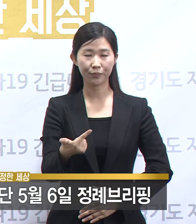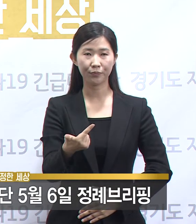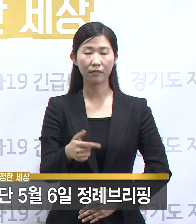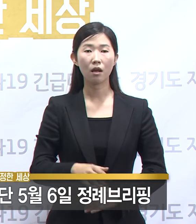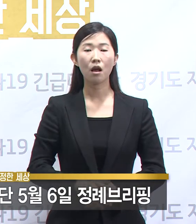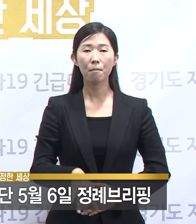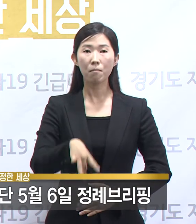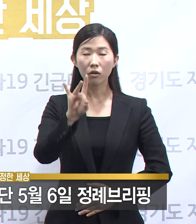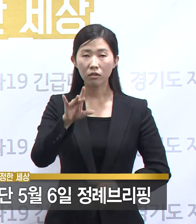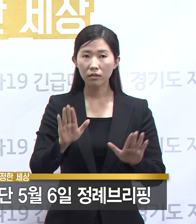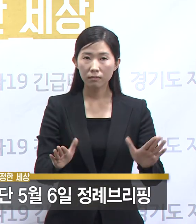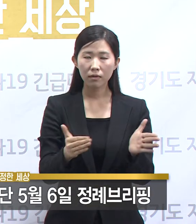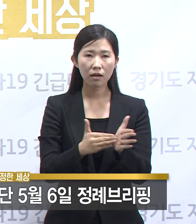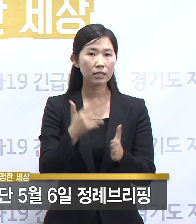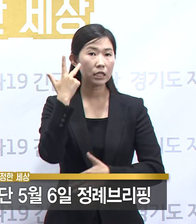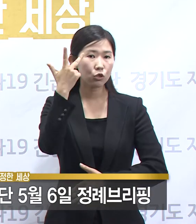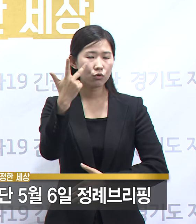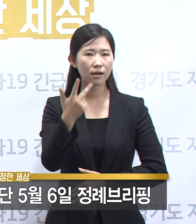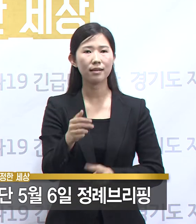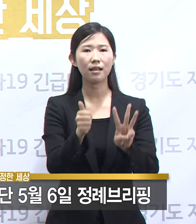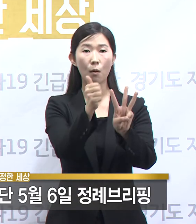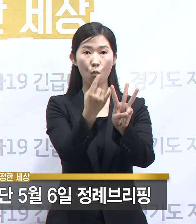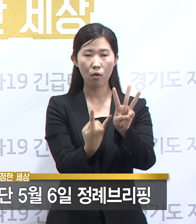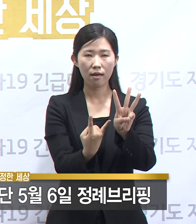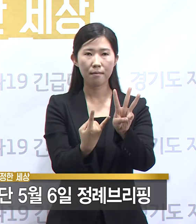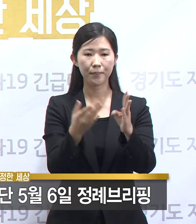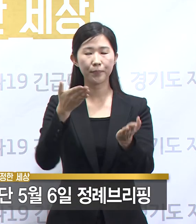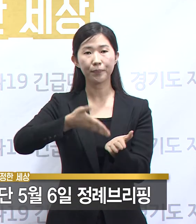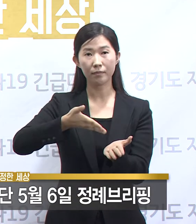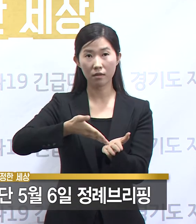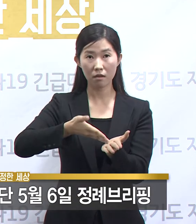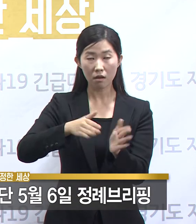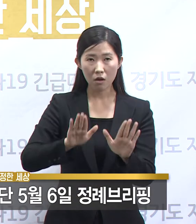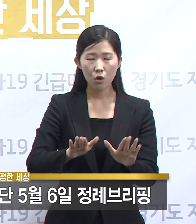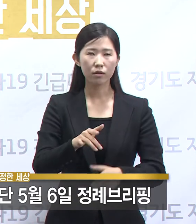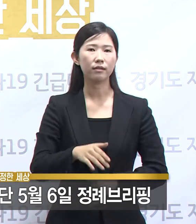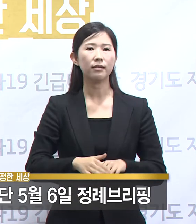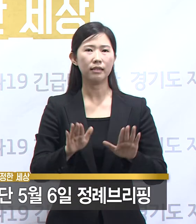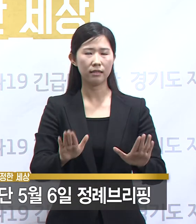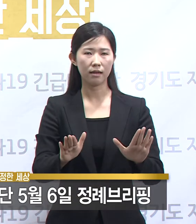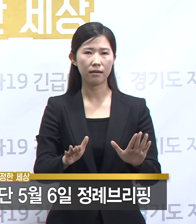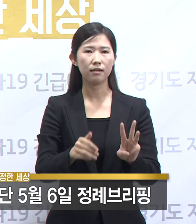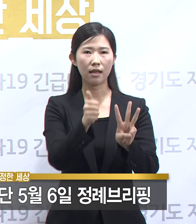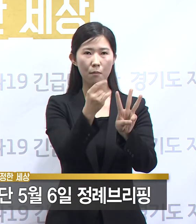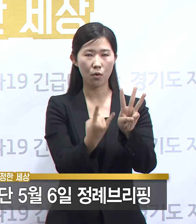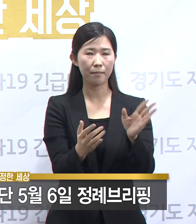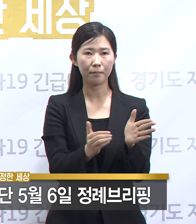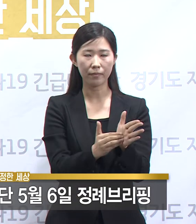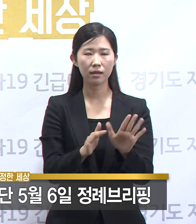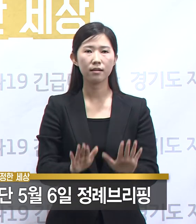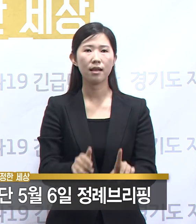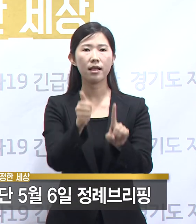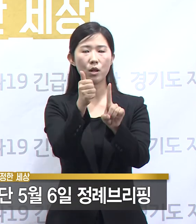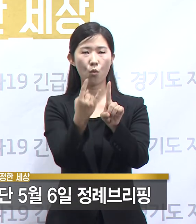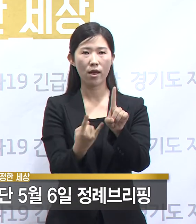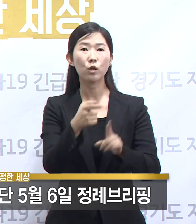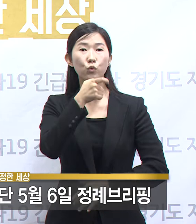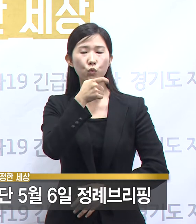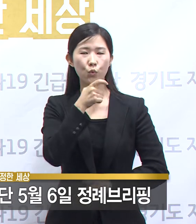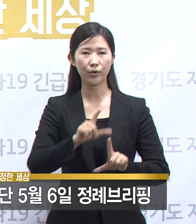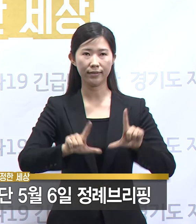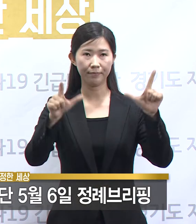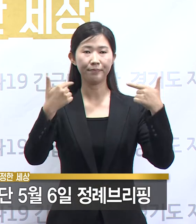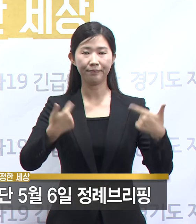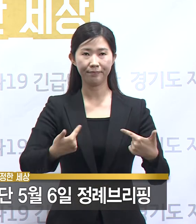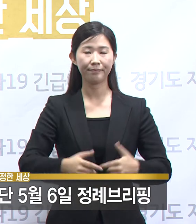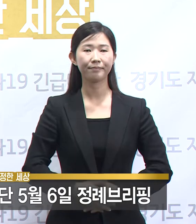경기도 코로나19 대응 관련 정례 브리핑을 매주 수요일에 1회씩만 진행할 계획임을 알려드립니다. 5월